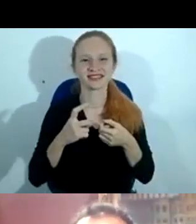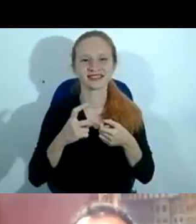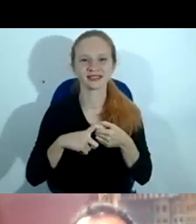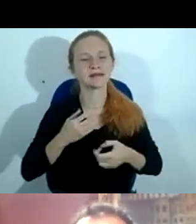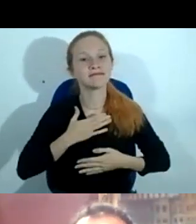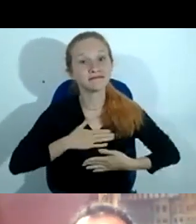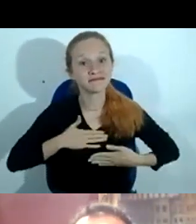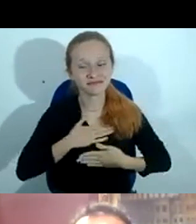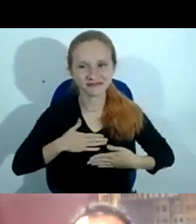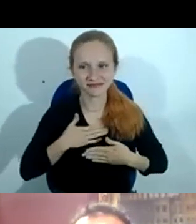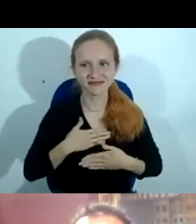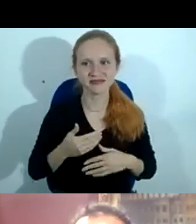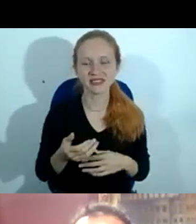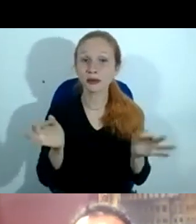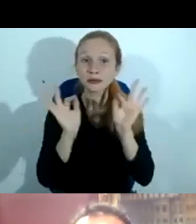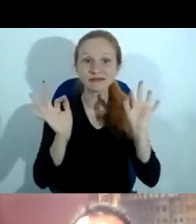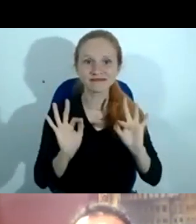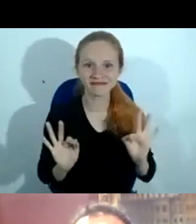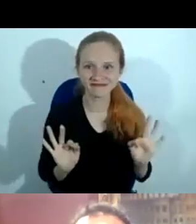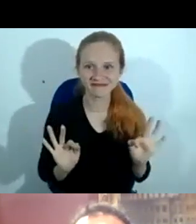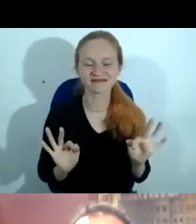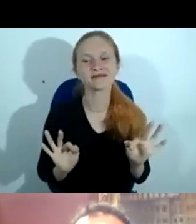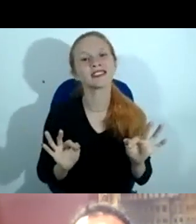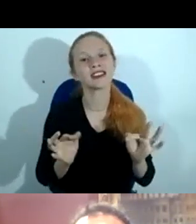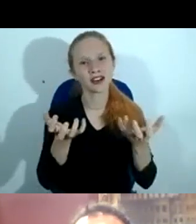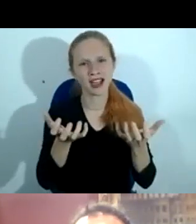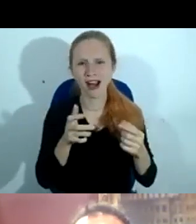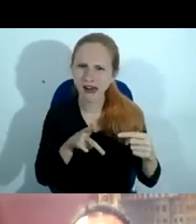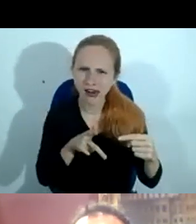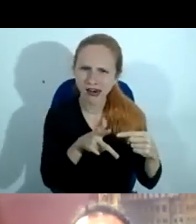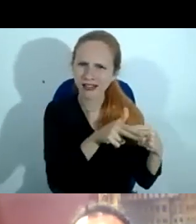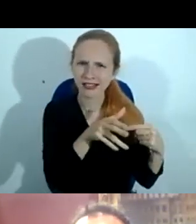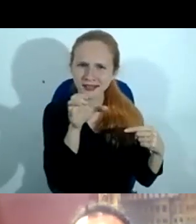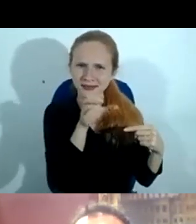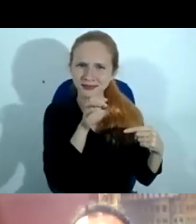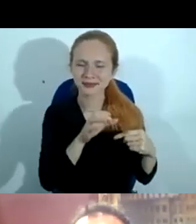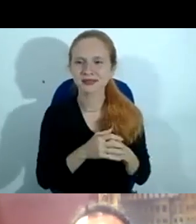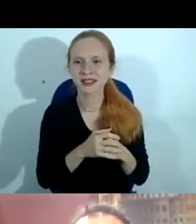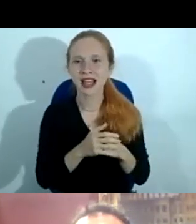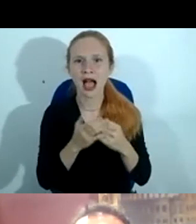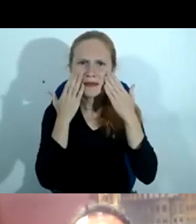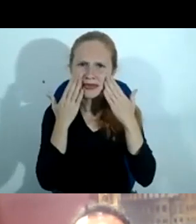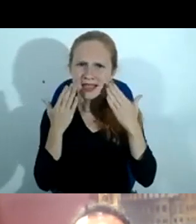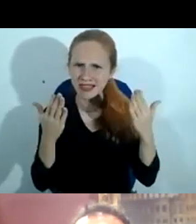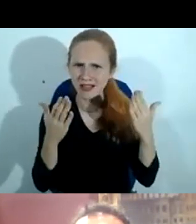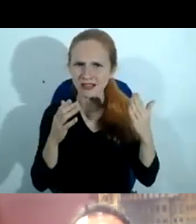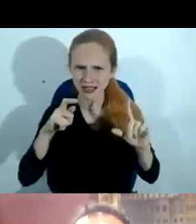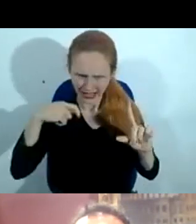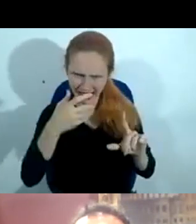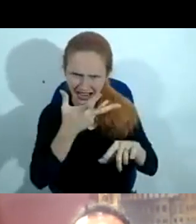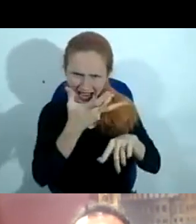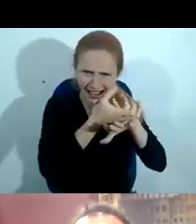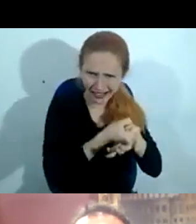Vossa Excelência, falando de quanto eu estou feliz em falar. E eu queria já quebrar um protocolo aqui, quebrar um pouco. E queria saber se essa apresentação está sendo gravada porque